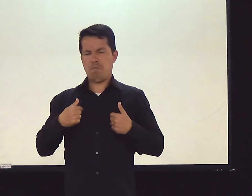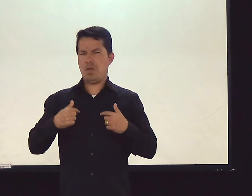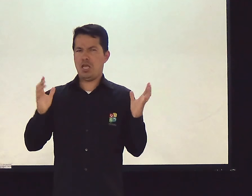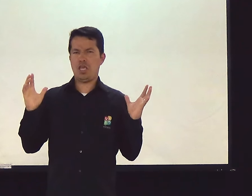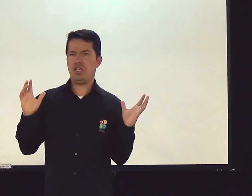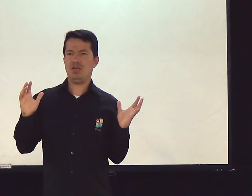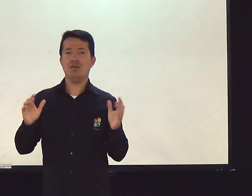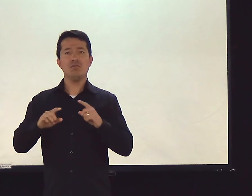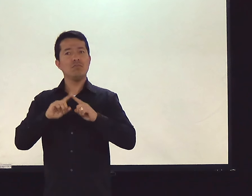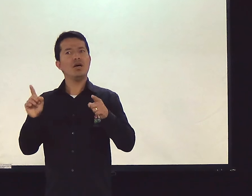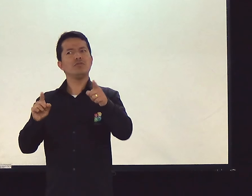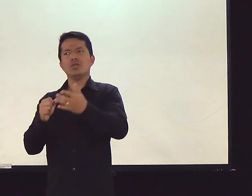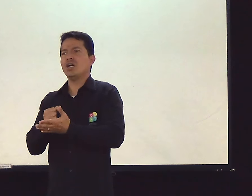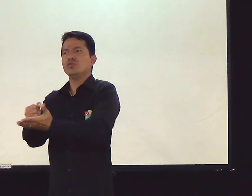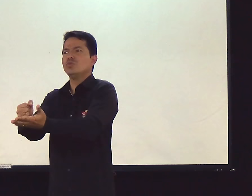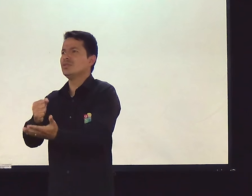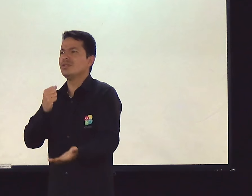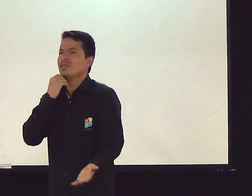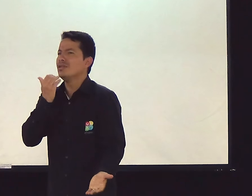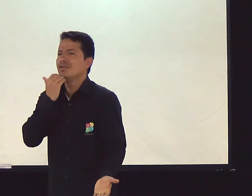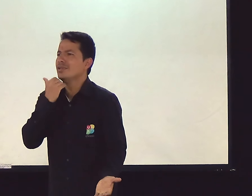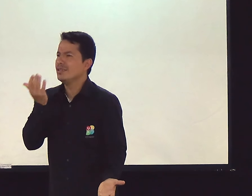Não, porque... Ó, ninguém me ajudou, por que eu vou ajudar alguém?